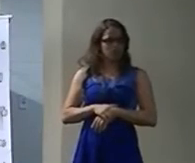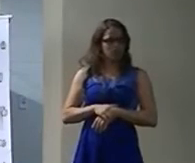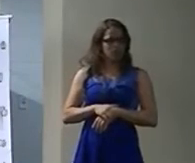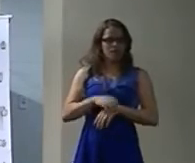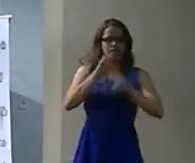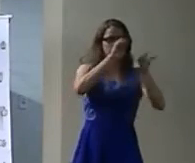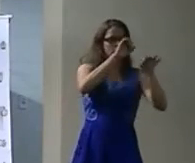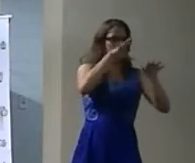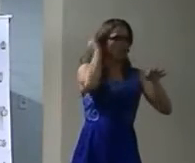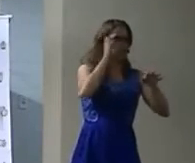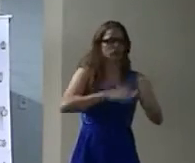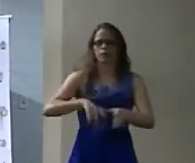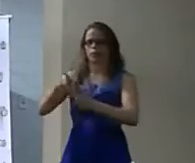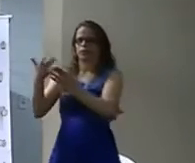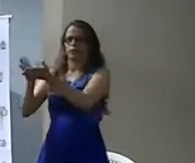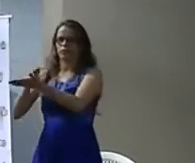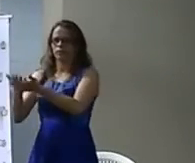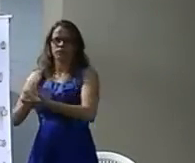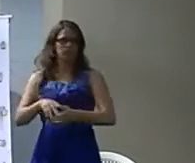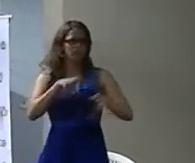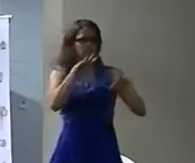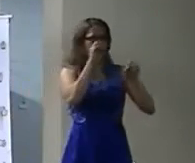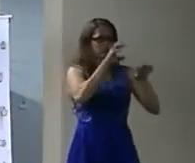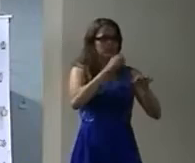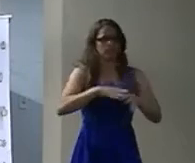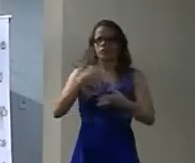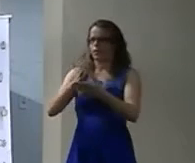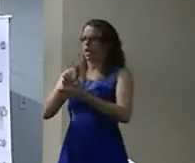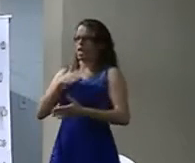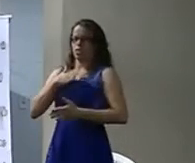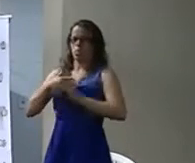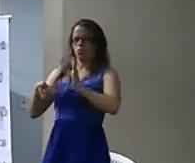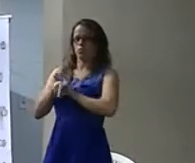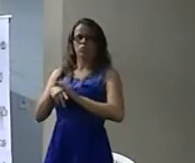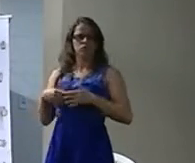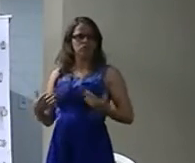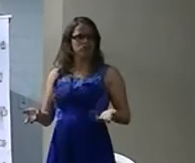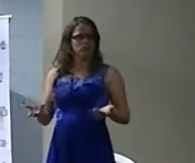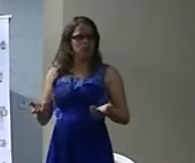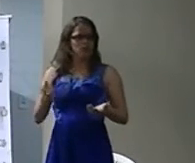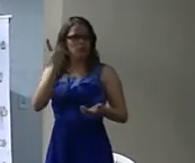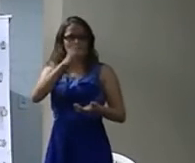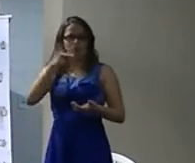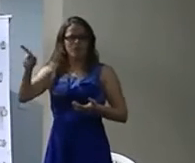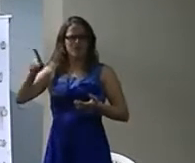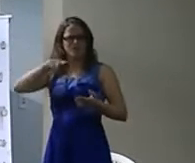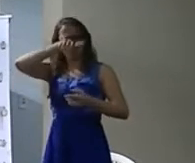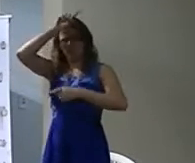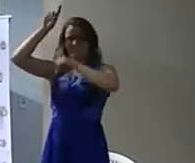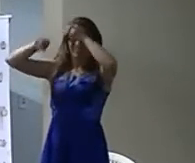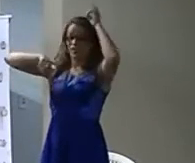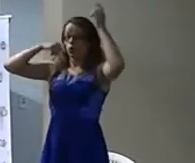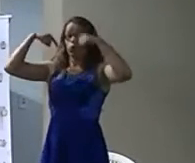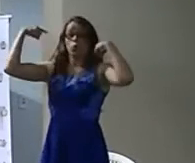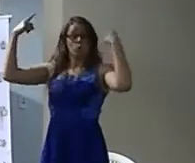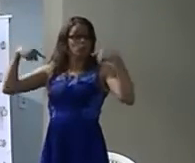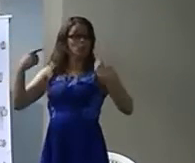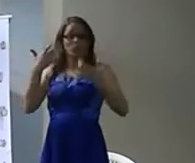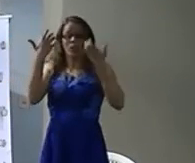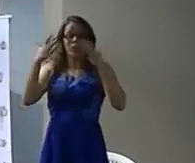E ela diz em sala de aula Esse sinal eu não gosto não Eu vou usar esse Porque esse é o meu Já pensou Tem coisa mais psicótica Não